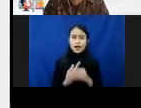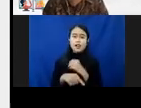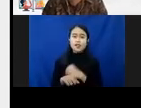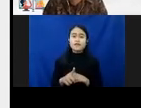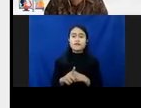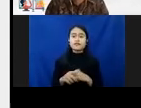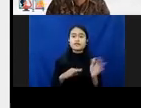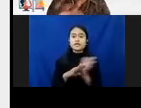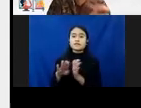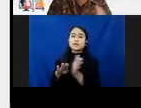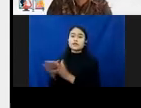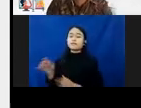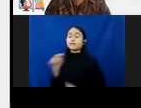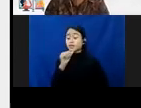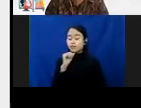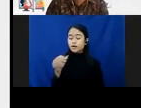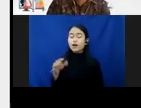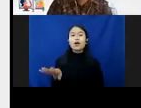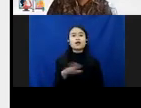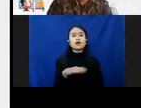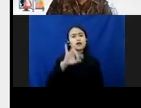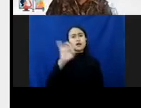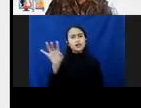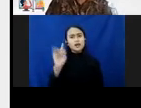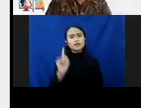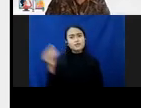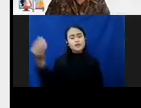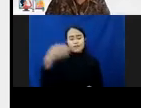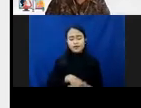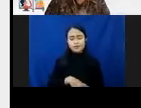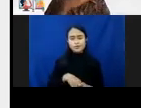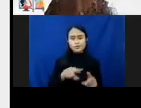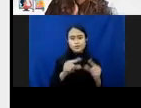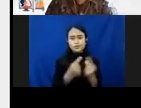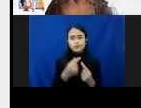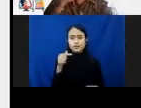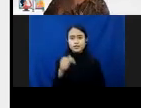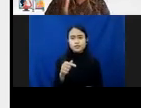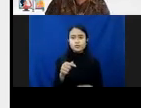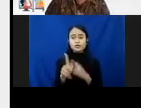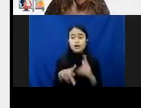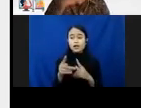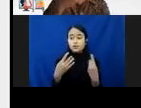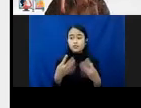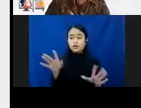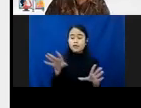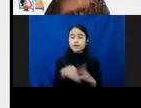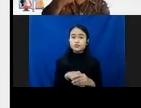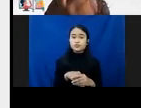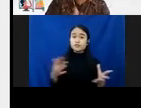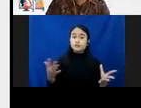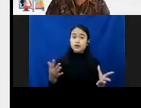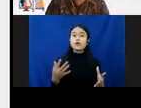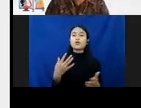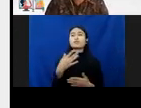diundangnya? Anak-anak lain. Supaya masuk dalam grup itu. Setelah masuk apa? Mereka bisa menikmati video-video